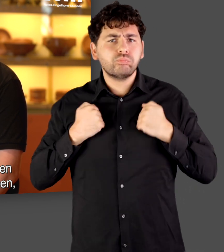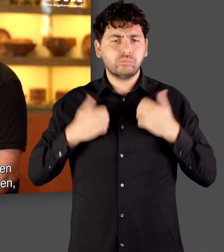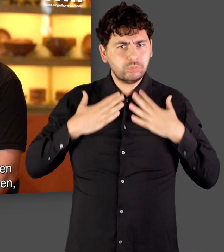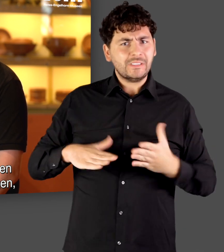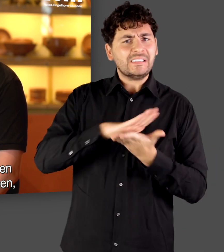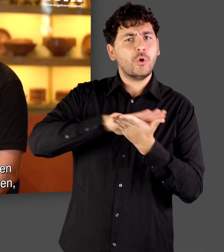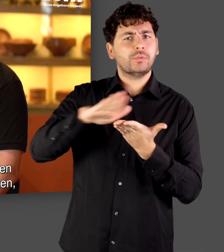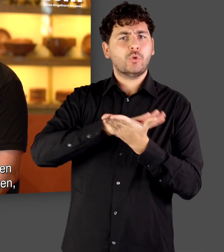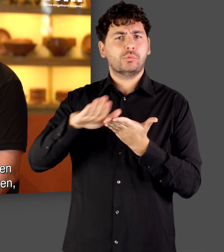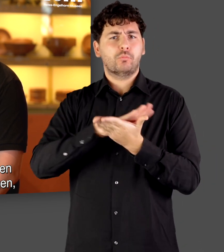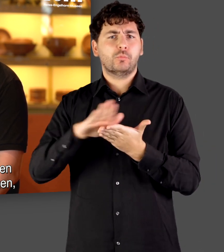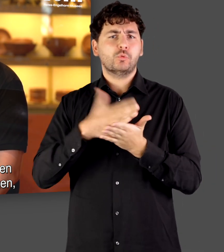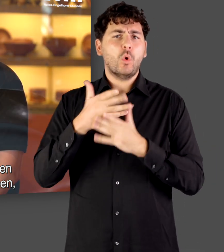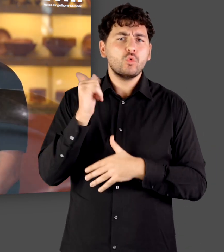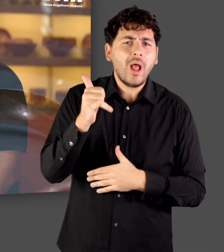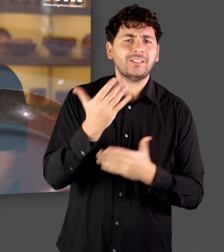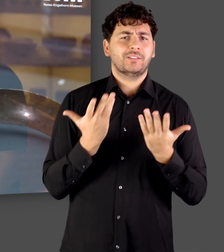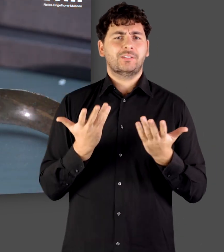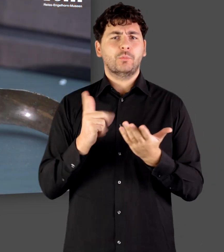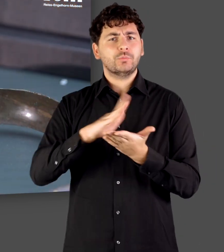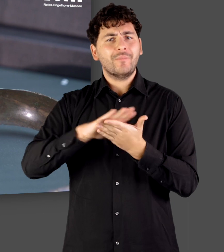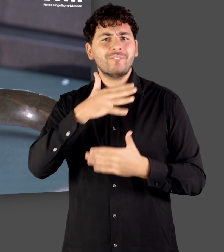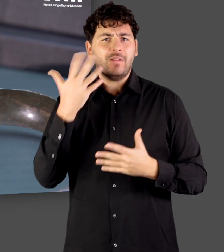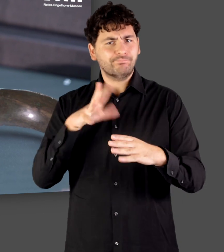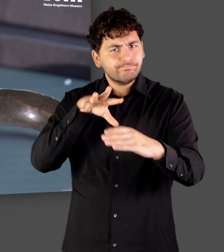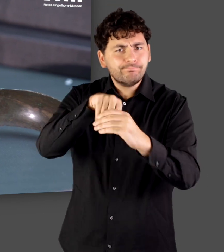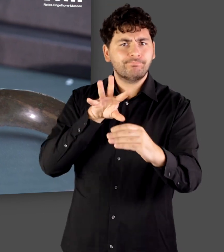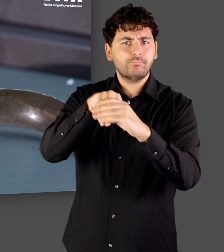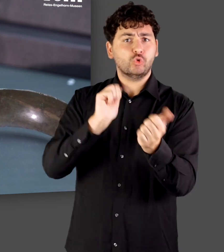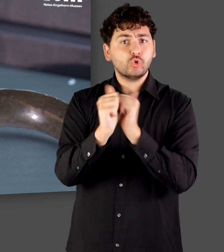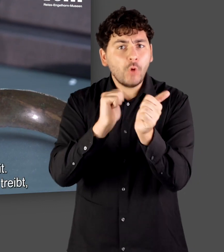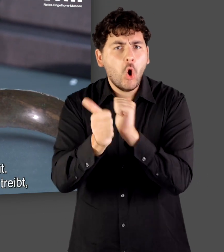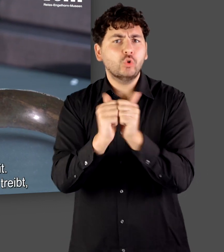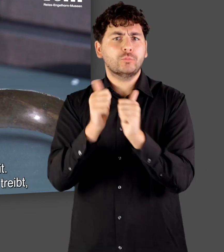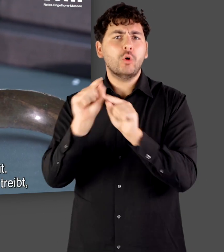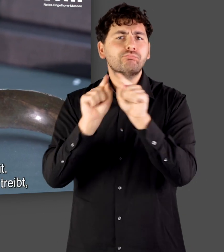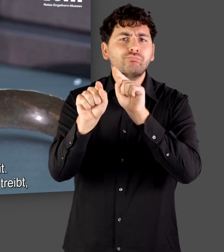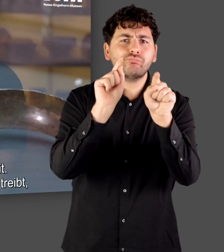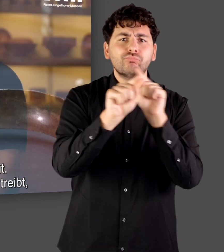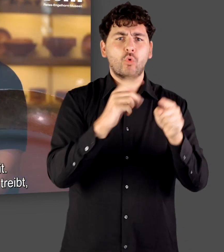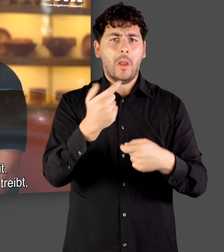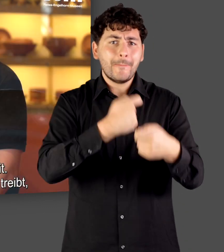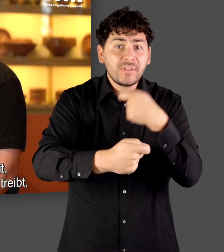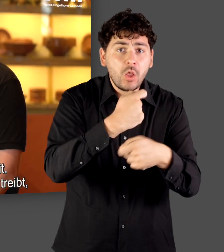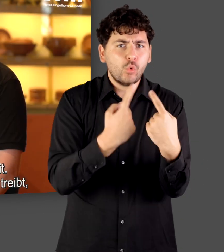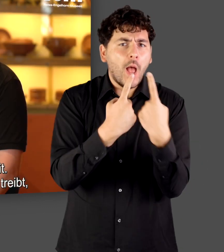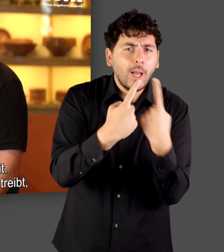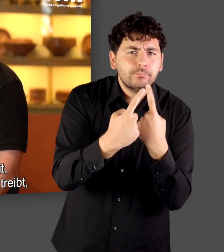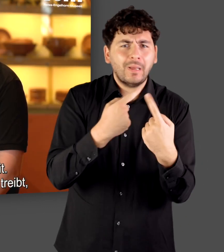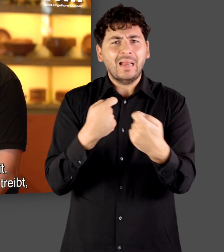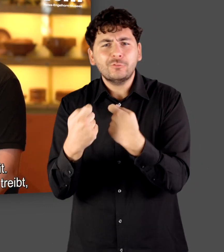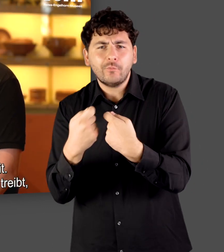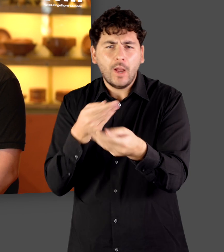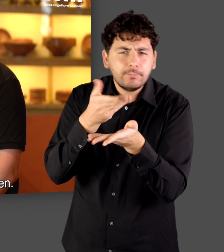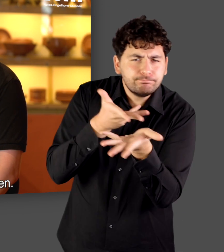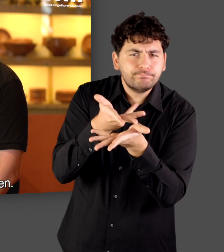Körperhygiene, Badeanlagen, Sanitäranlagen sehr wichtig. Dort hat man auch viel Freizeit verbracht. Das sind auch Orte, an denen man